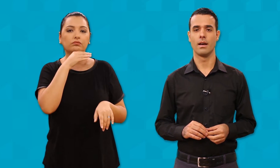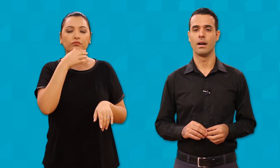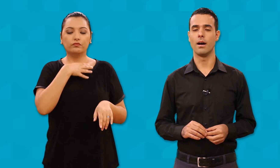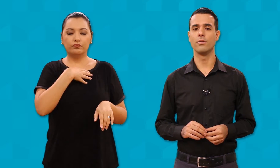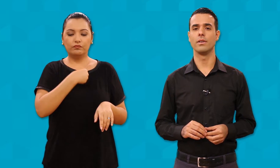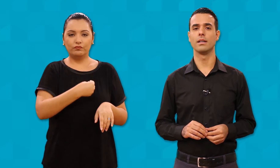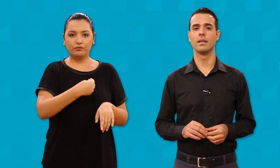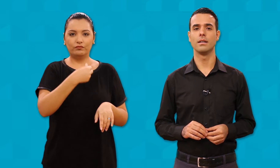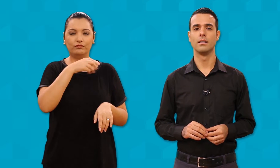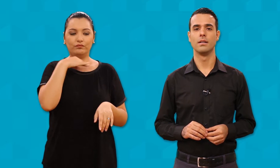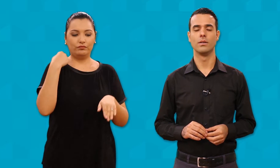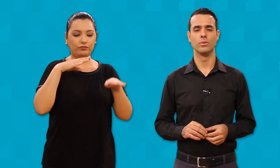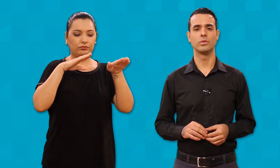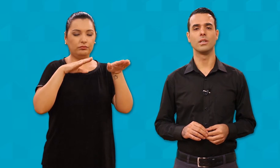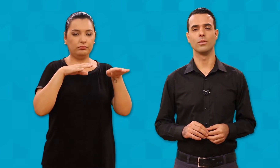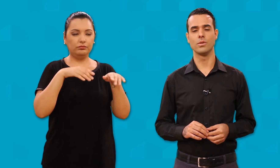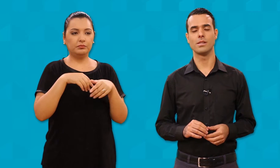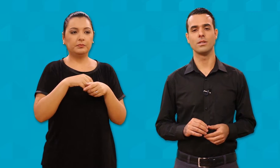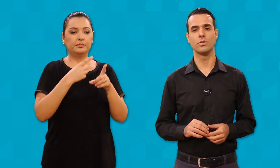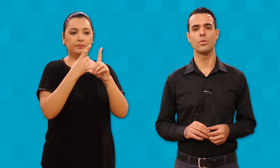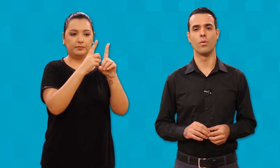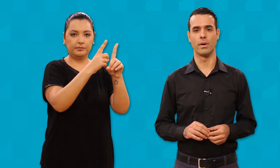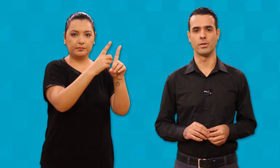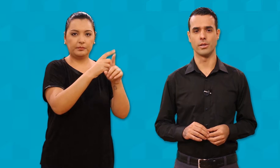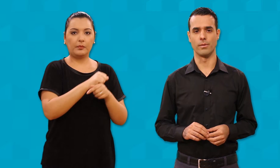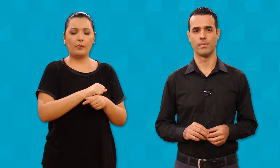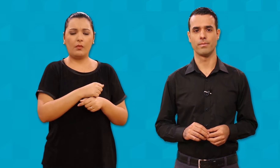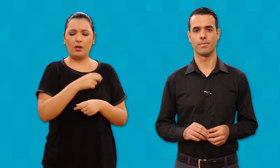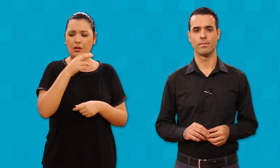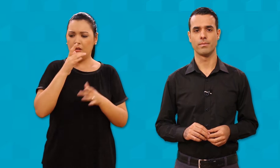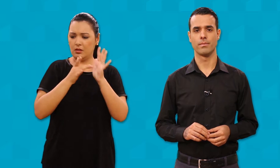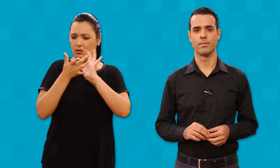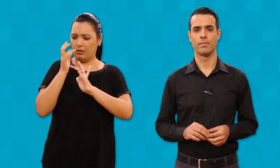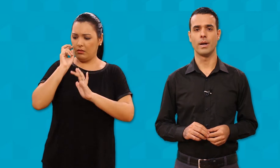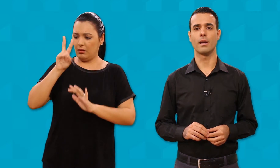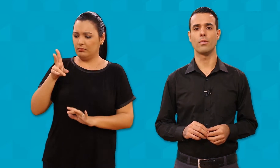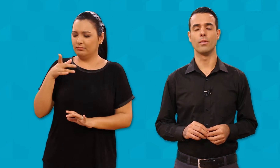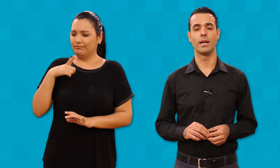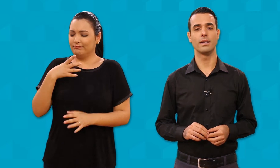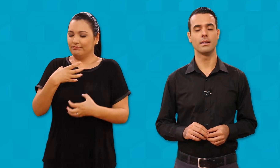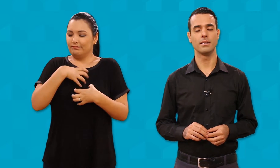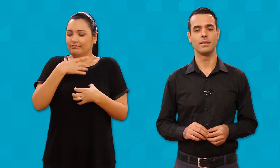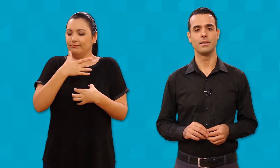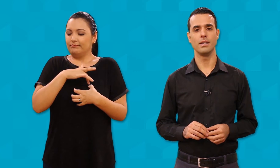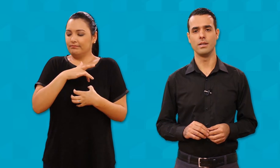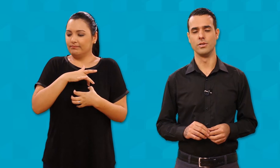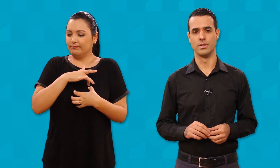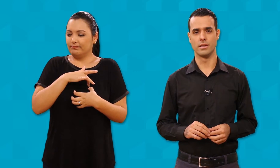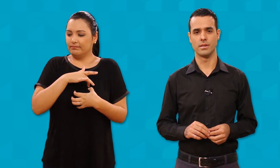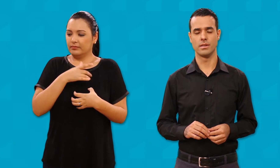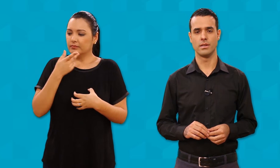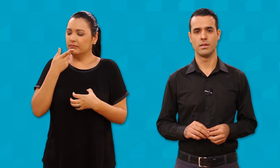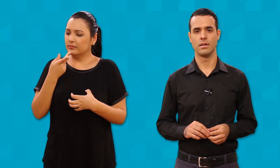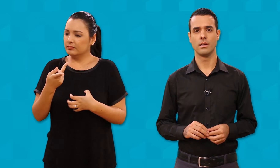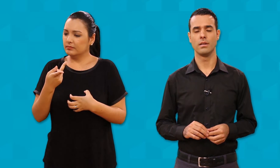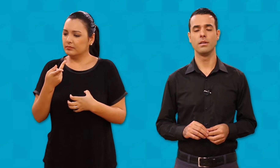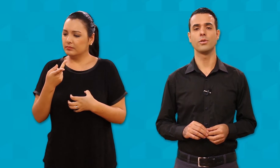Ao vê-la, o Senhor sentiu compaixão. Para com ela e lhe disse, não